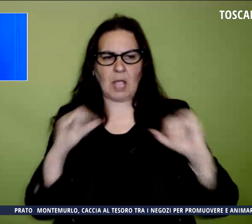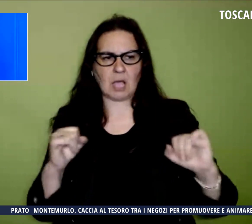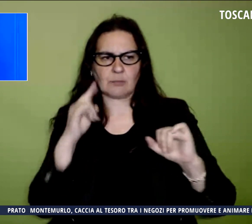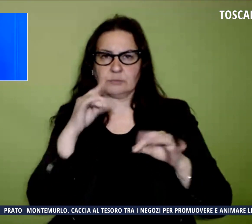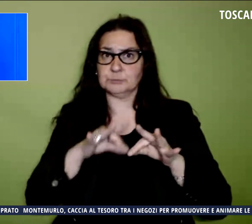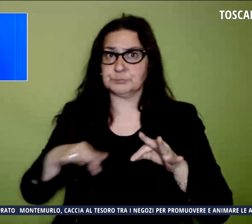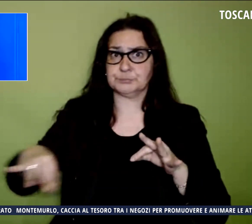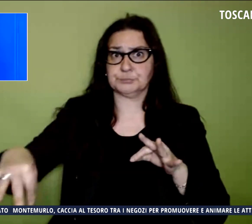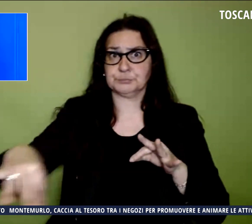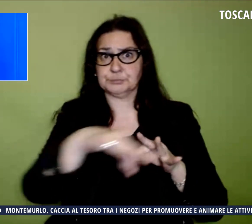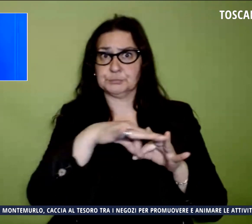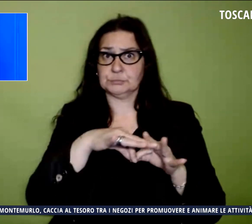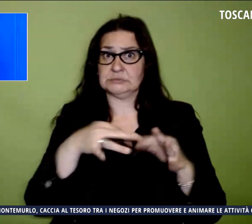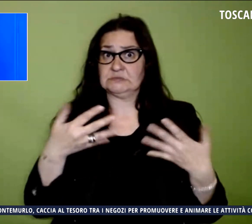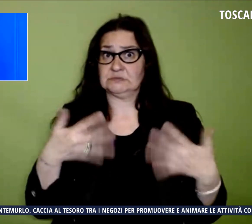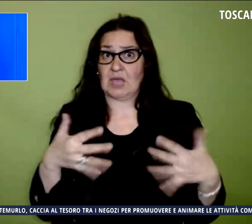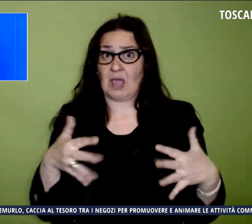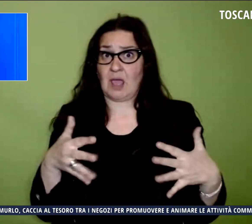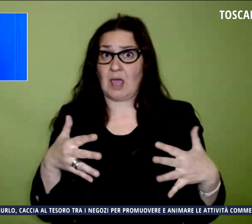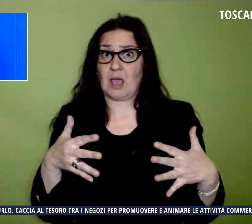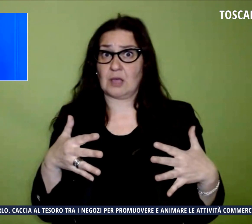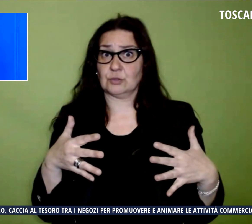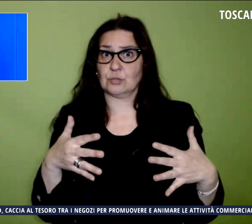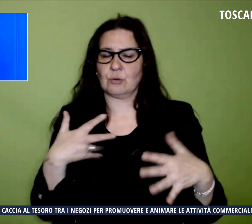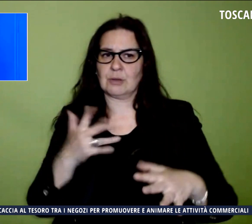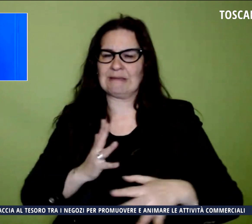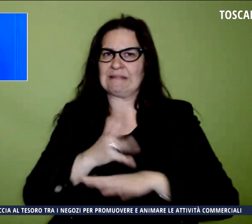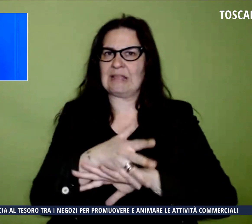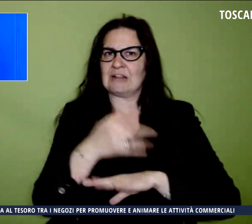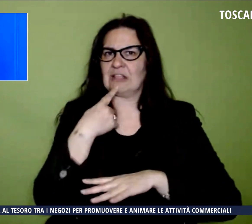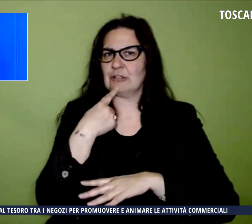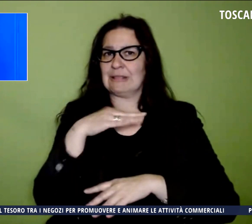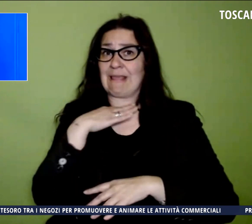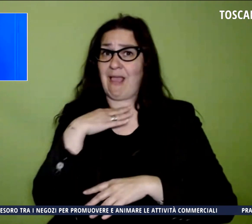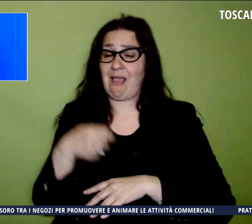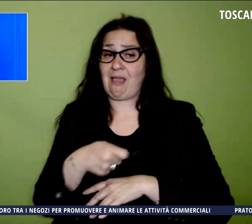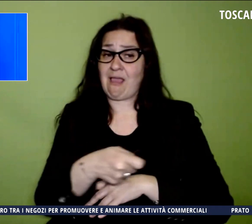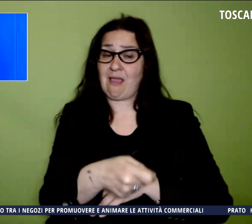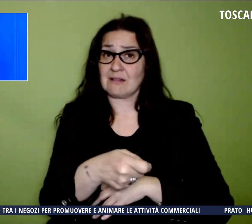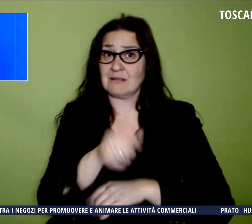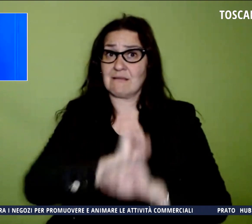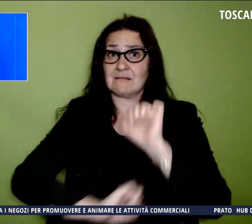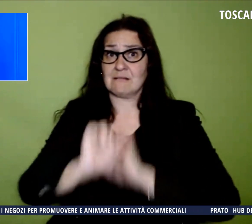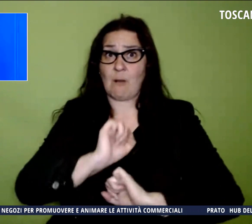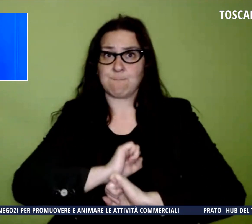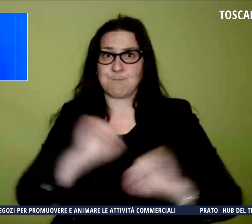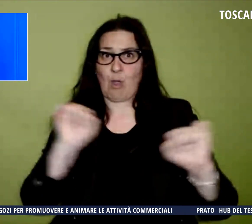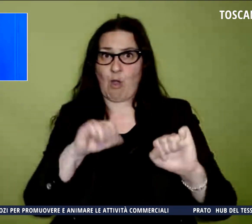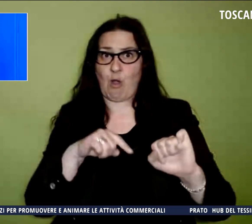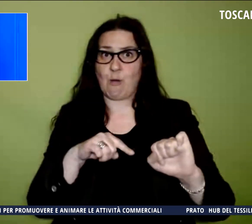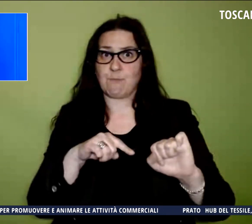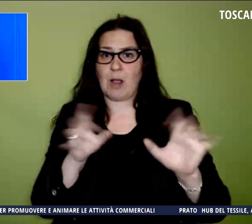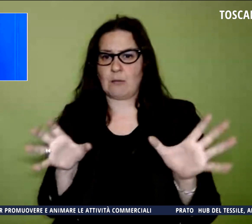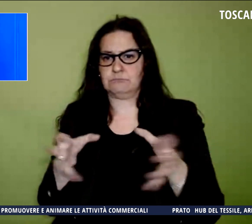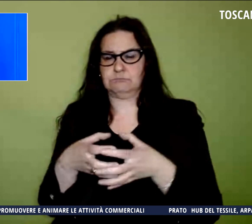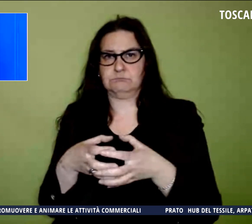aree e successivamente, con l'intervento di unità cinofile anti-esplosivo del nucleo cinofili dell